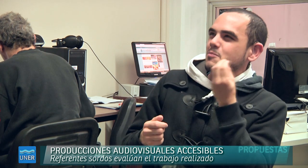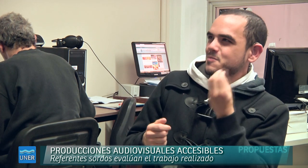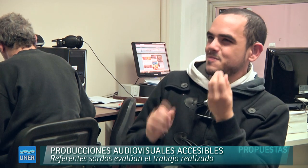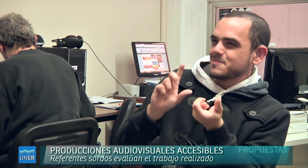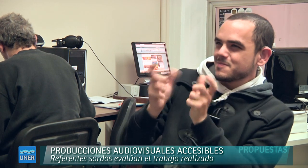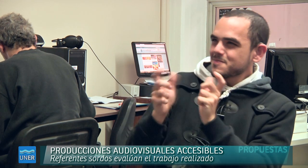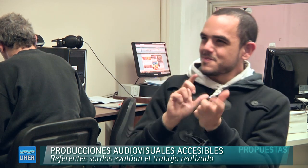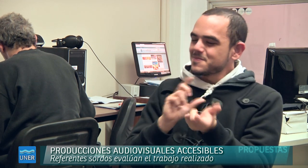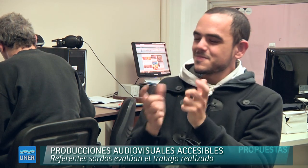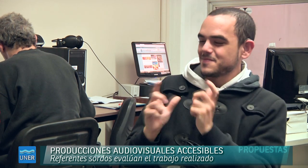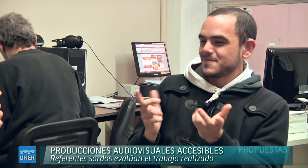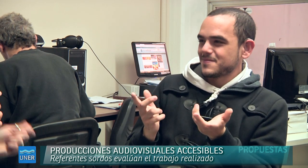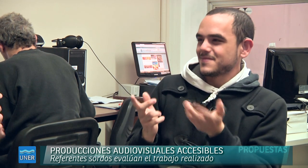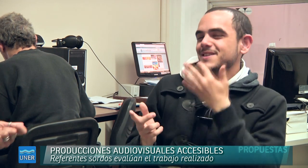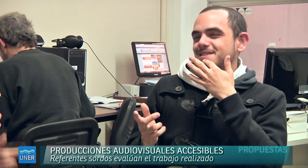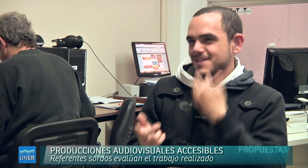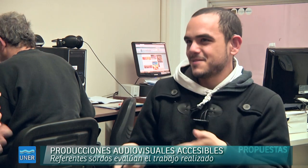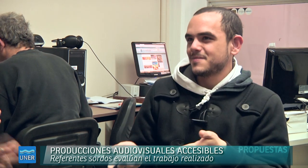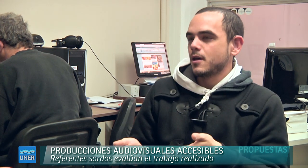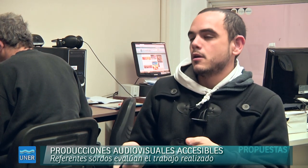cómo podía, cómo podía llegar a entender, cómo podía cambiar.